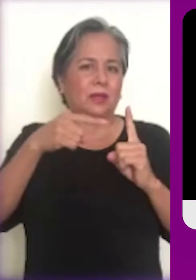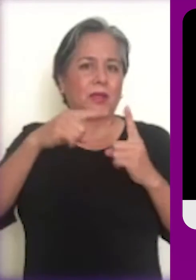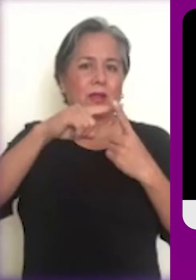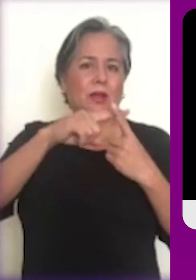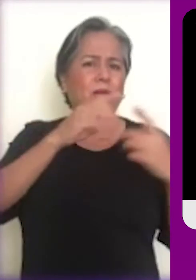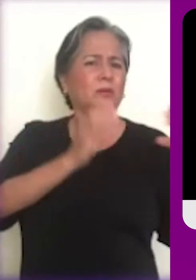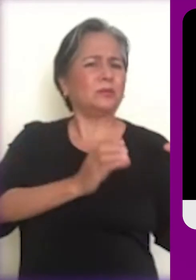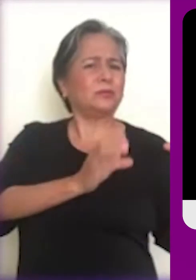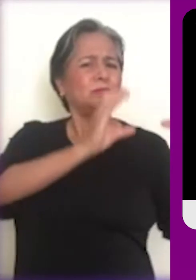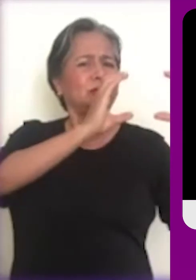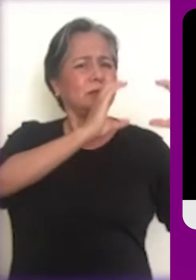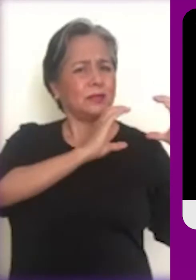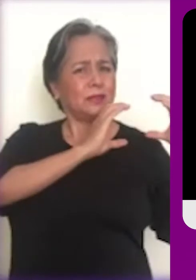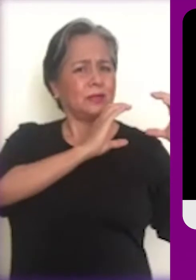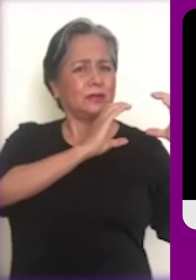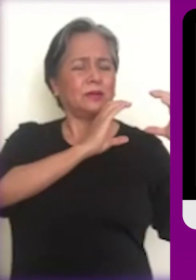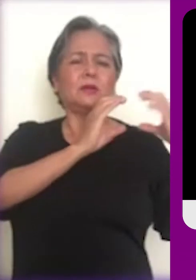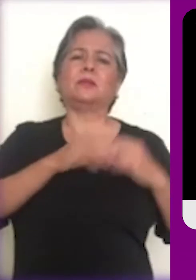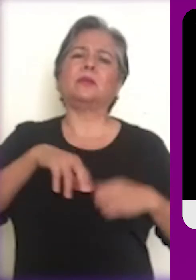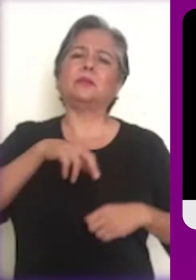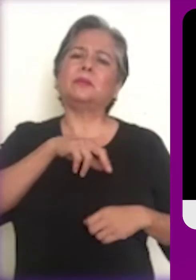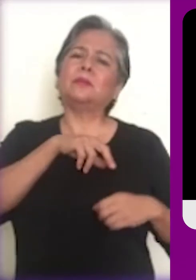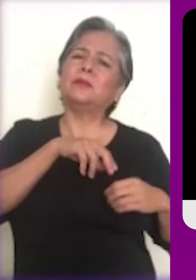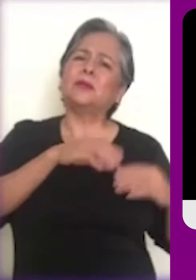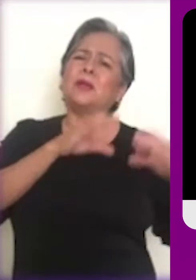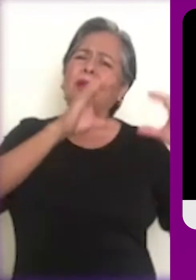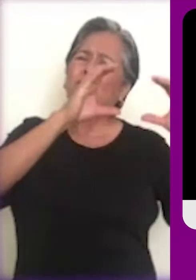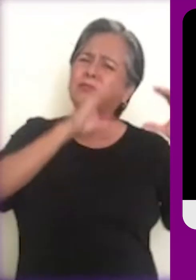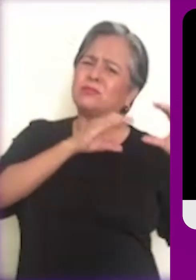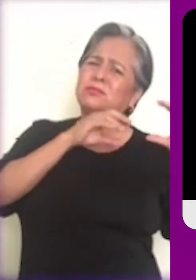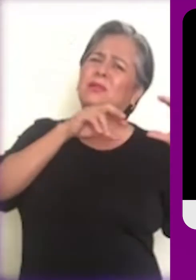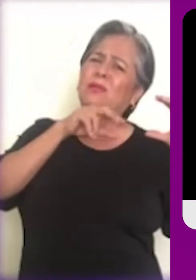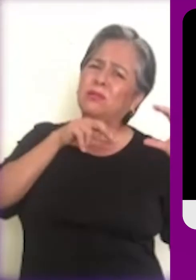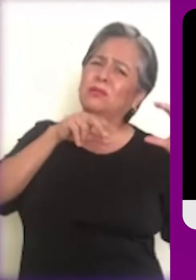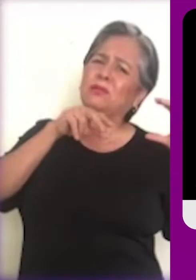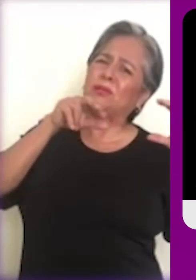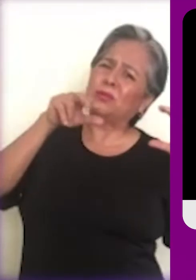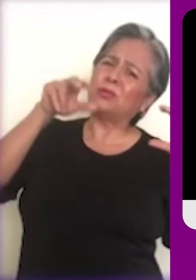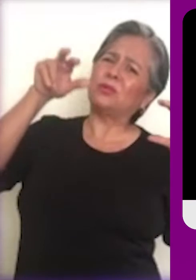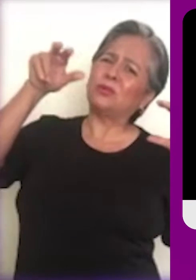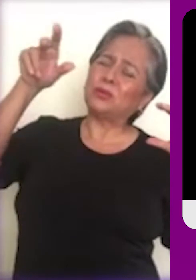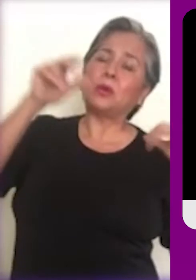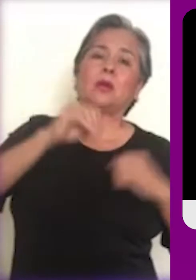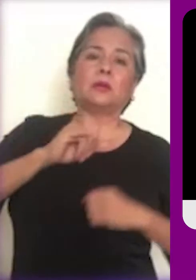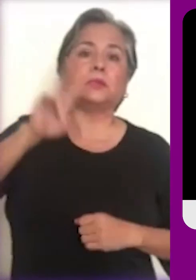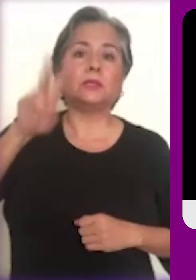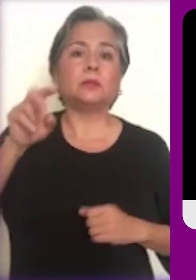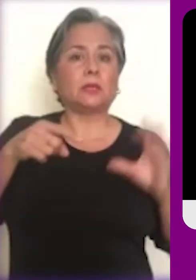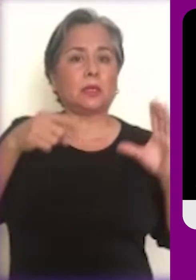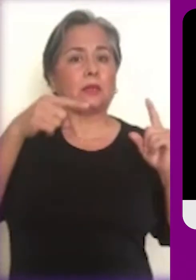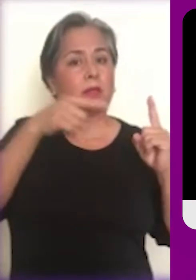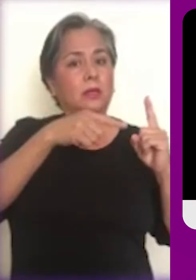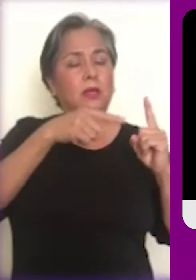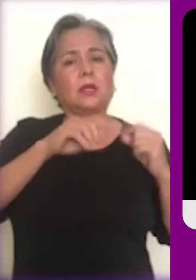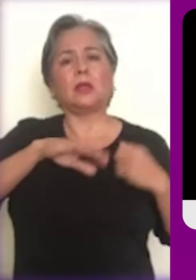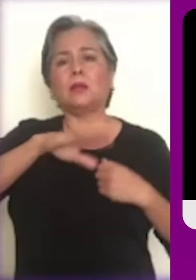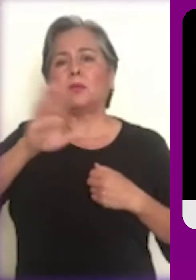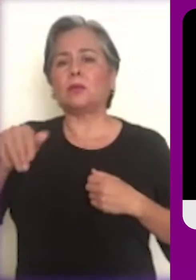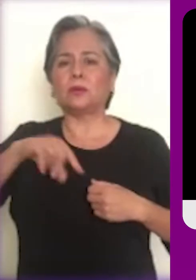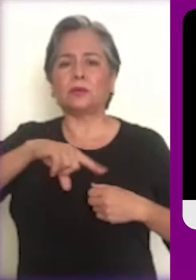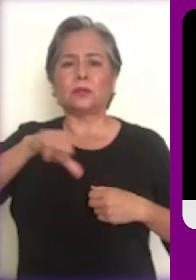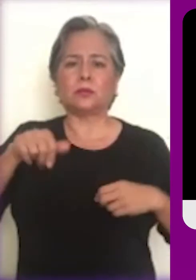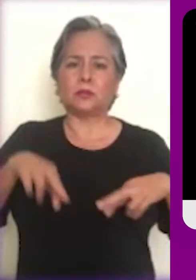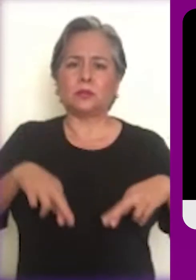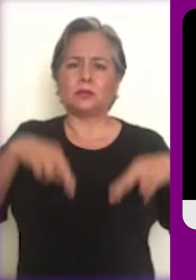con la humanidad. Toma sus dolores. Sube hasta el Gólgota para